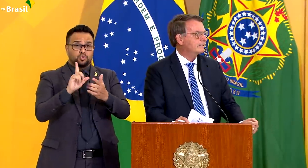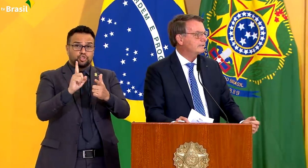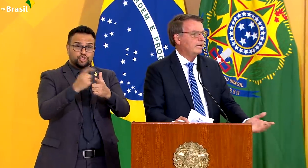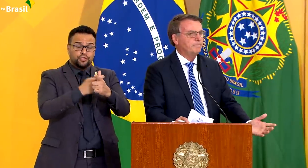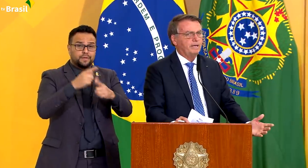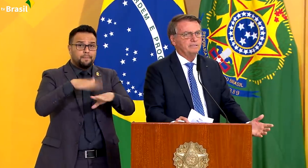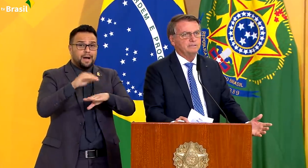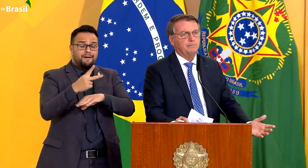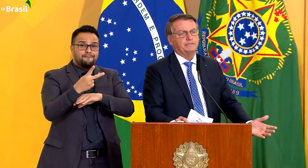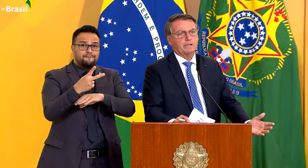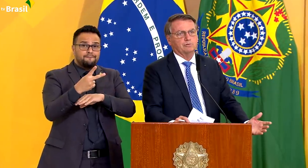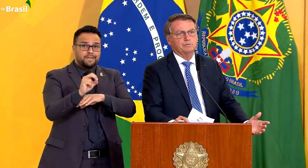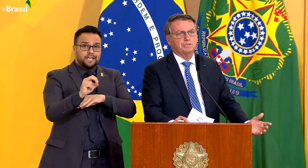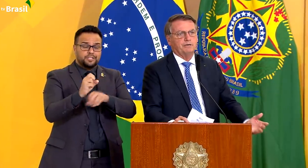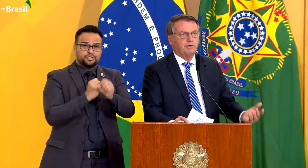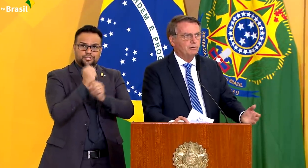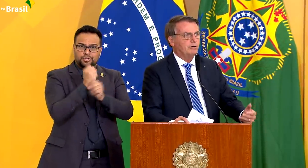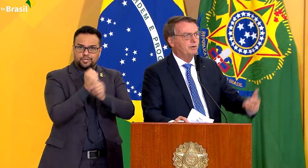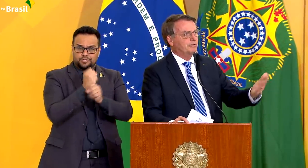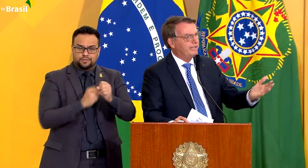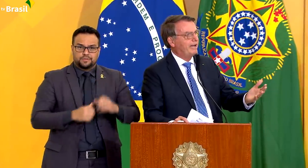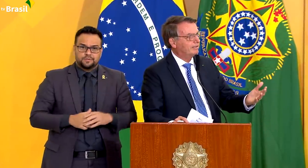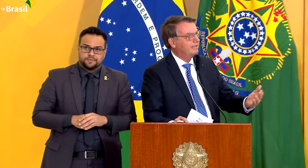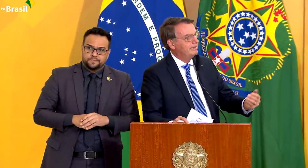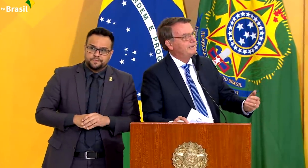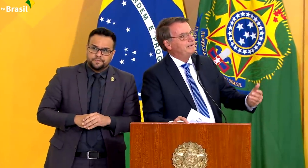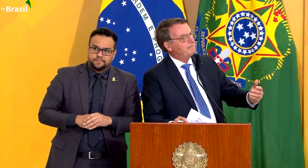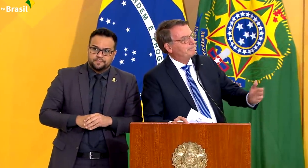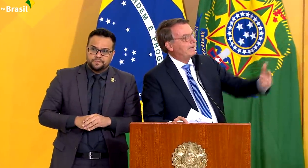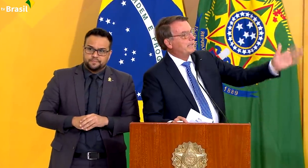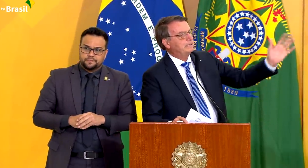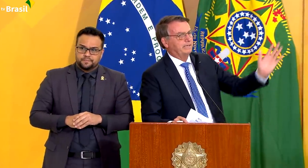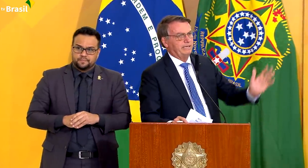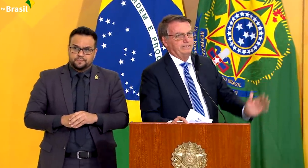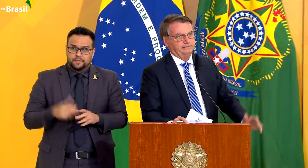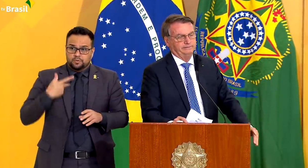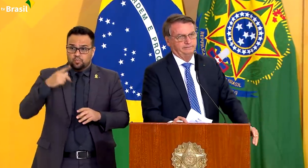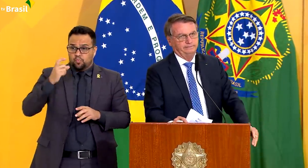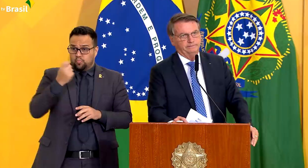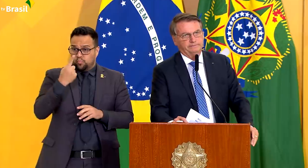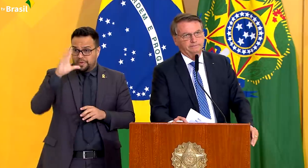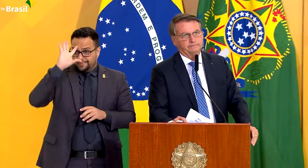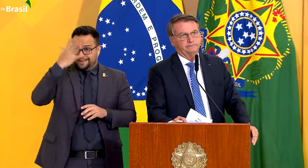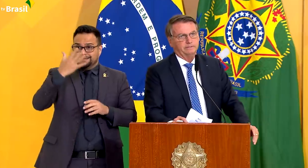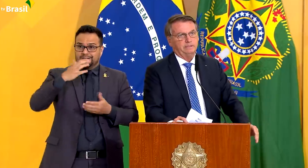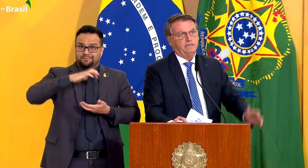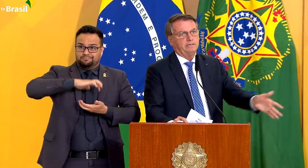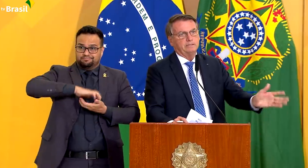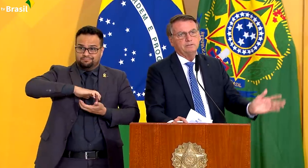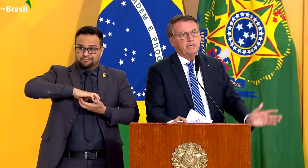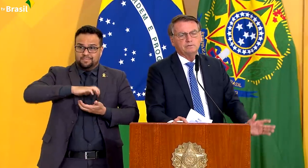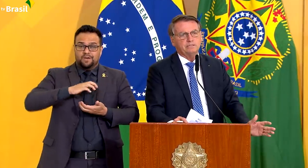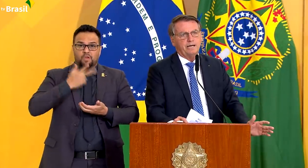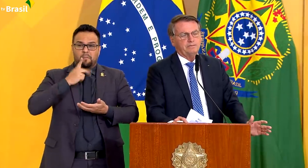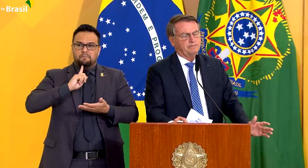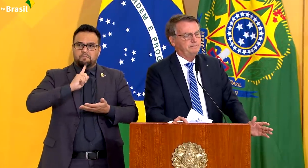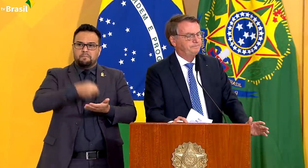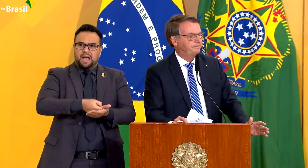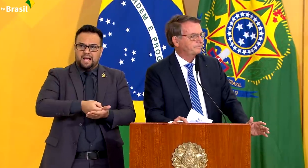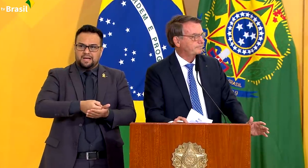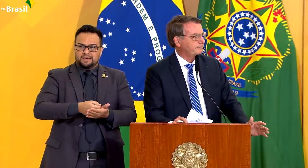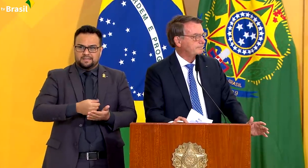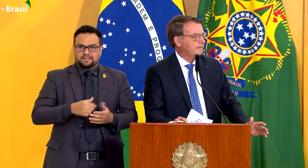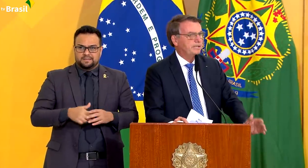acumuladas, de repente, uma atenção judicial falou, Bolsonaro, paga-se trem aí. E entra no teto de